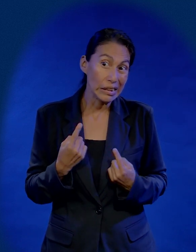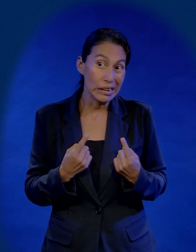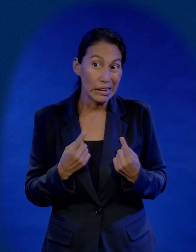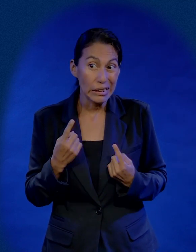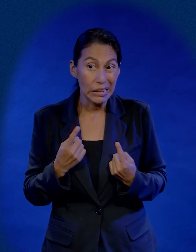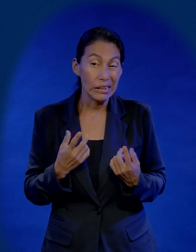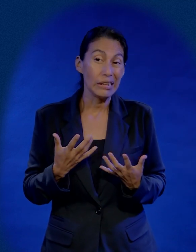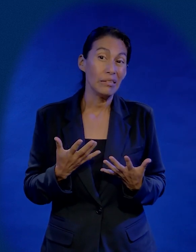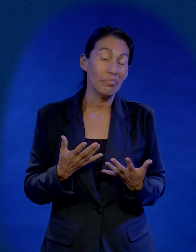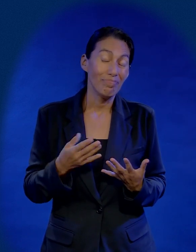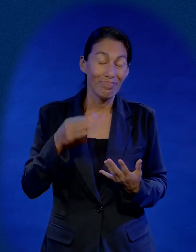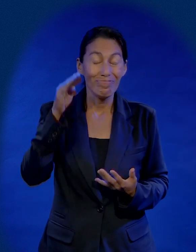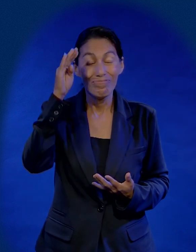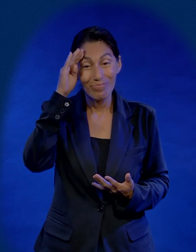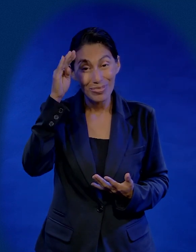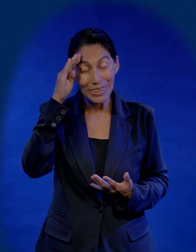pues eso hay que pensarlo.